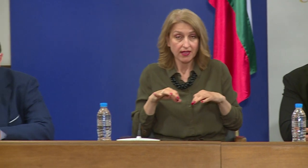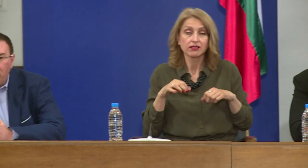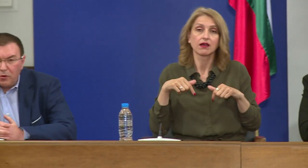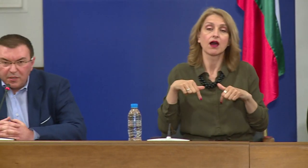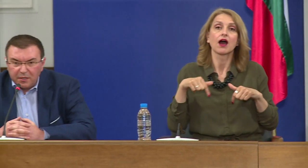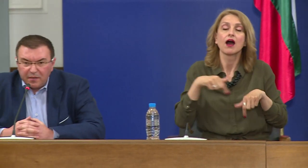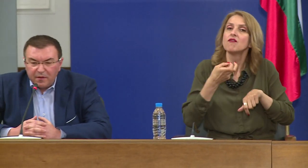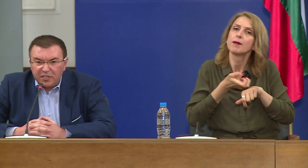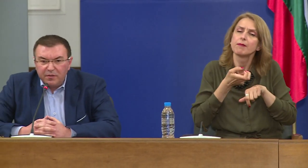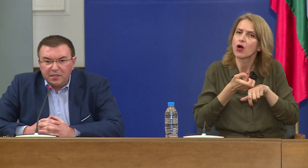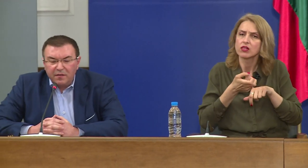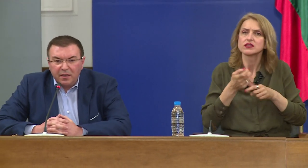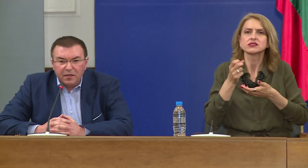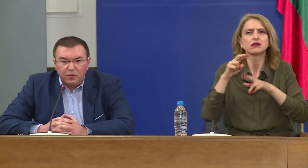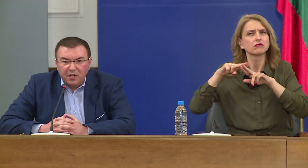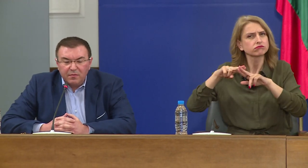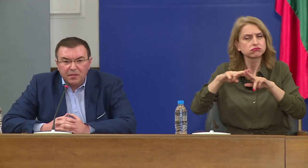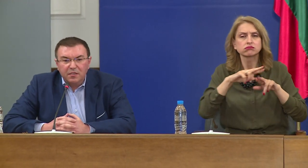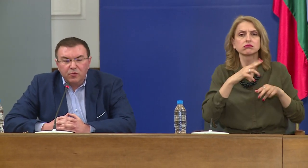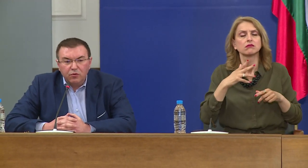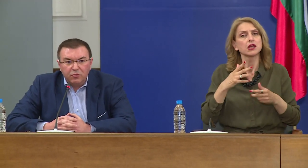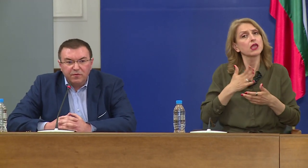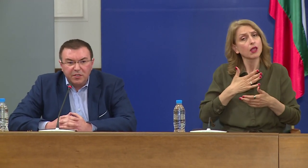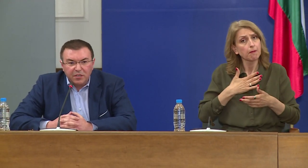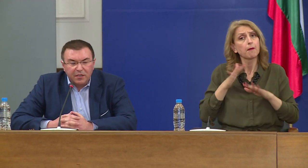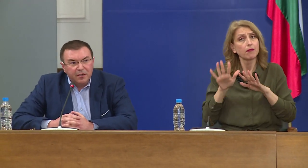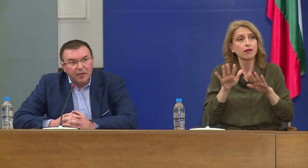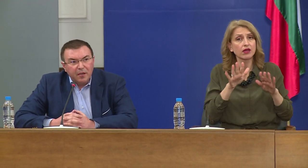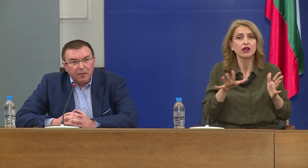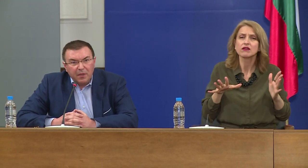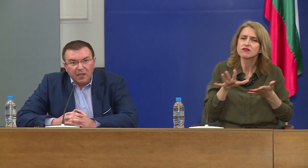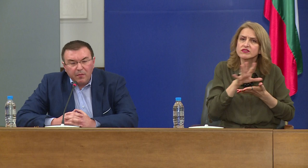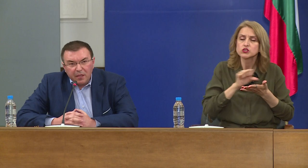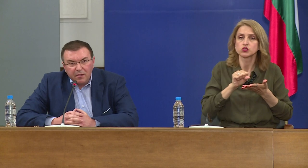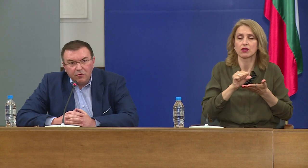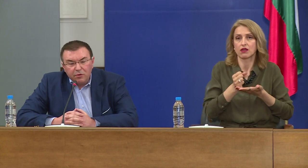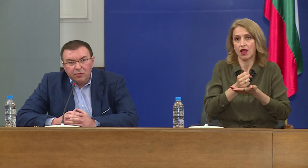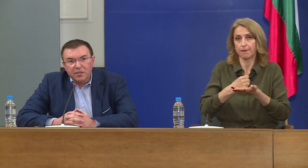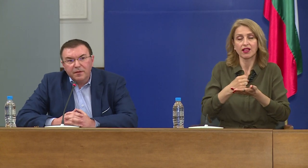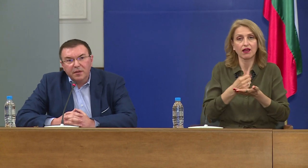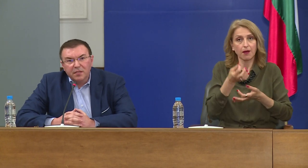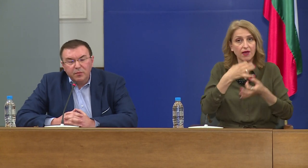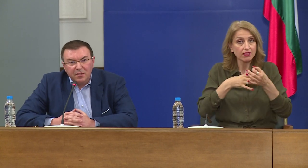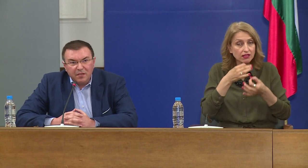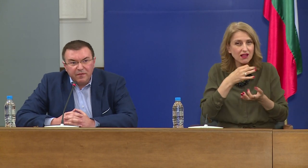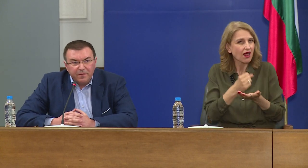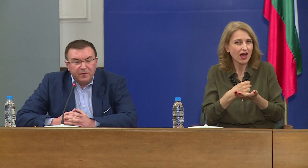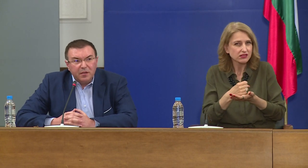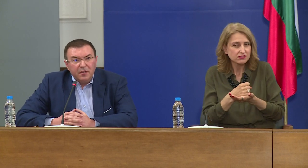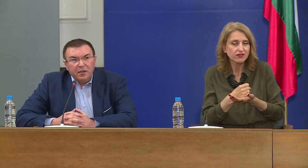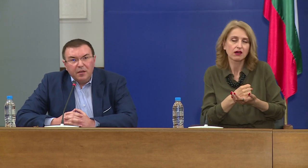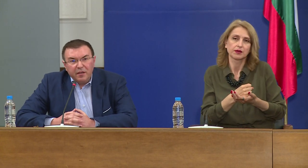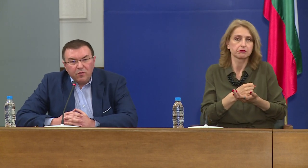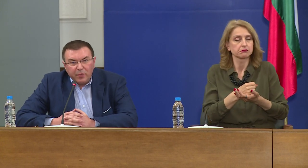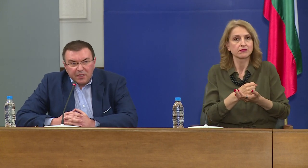болниците, в лечебните заведения, разполагаме с абсолютно всички медикаменти, които са разписани в